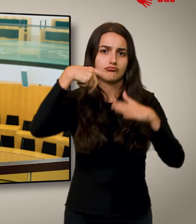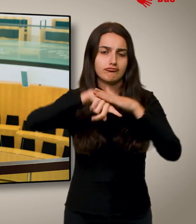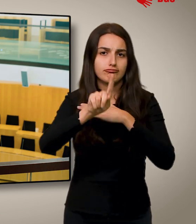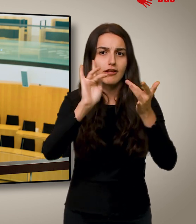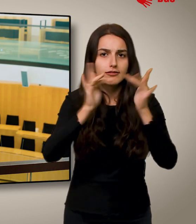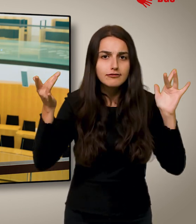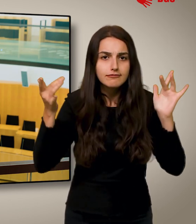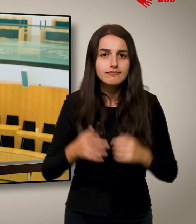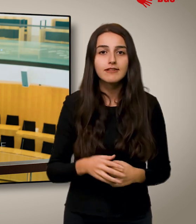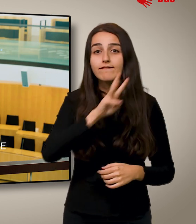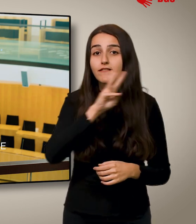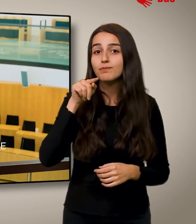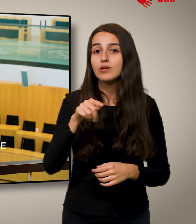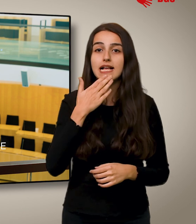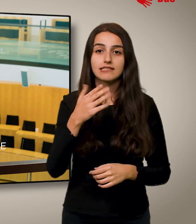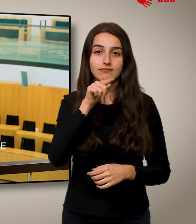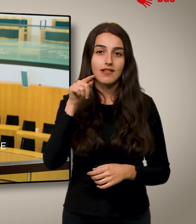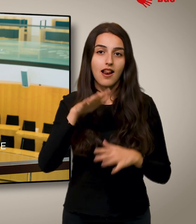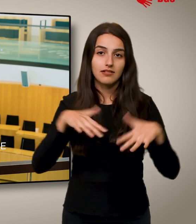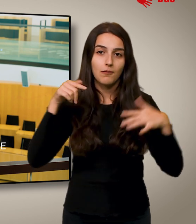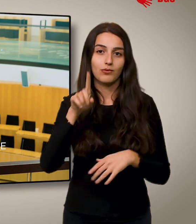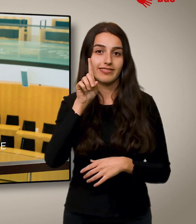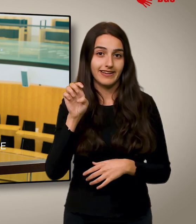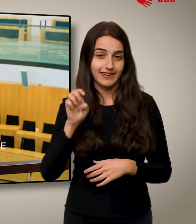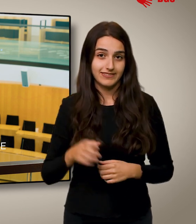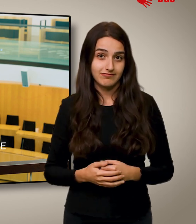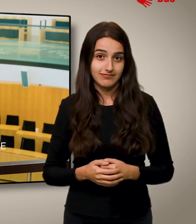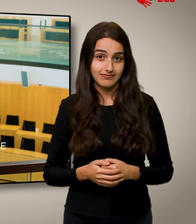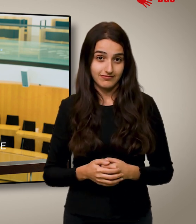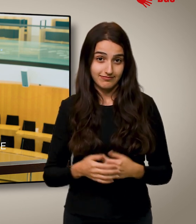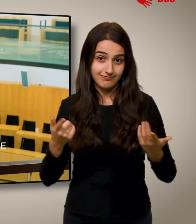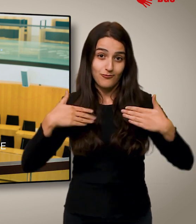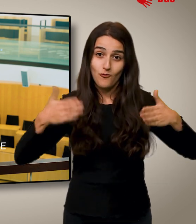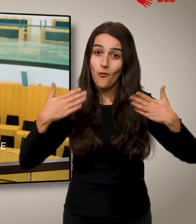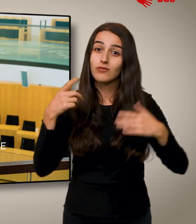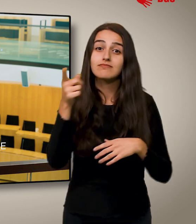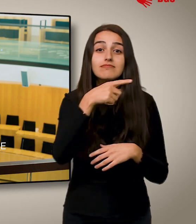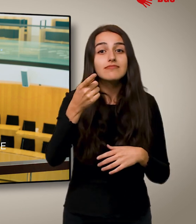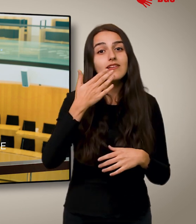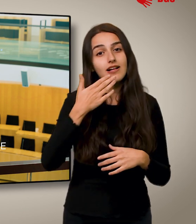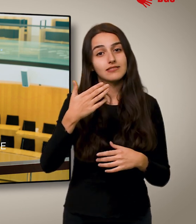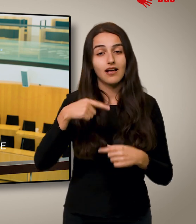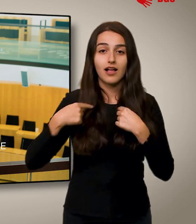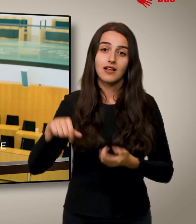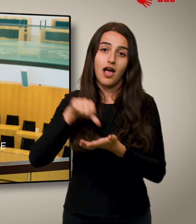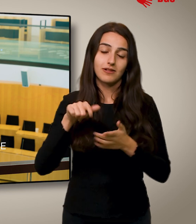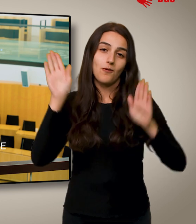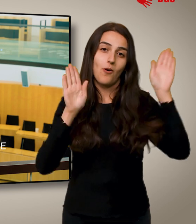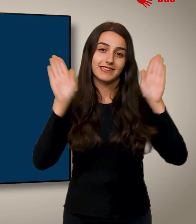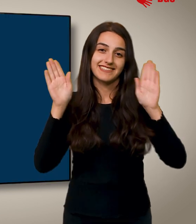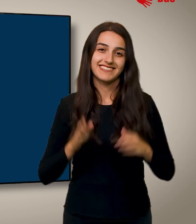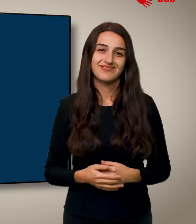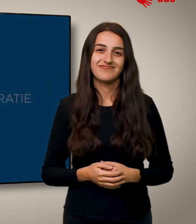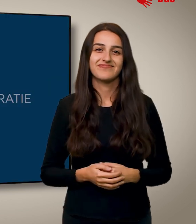Internet unter www.hessischer-landtag.de. Wir freuen uns auf Sie in Hessens Herzkammer der Demokratie.